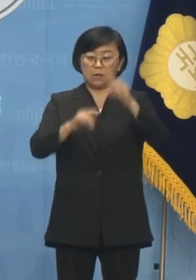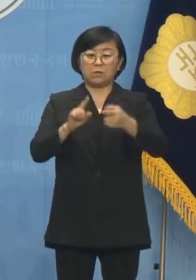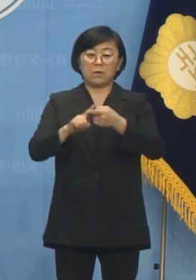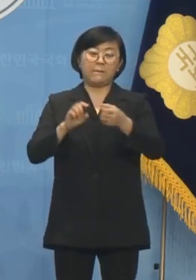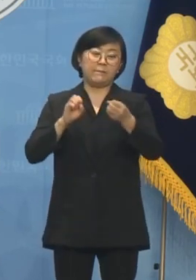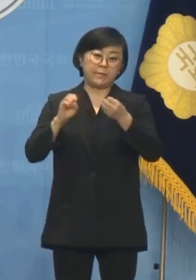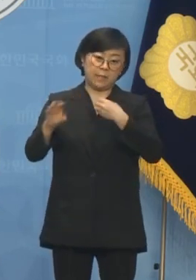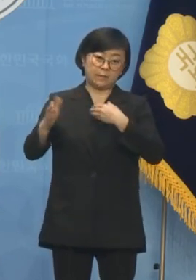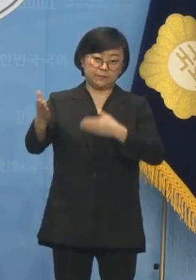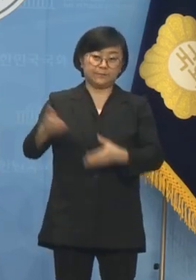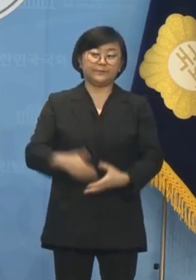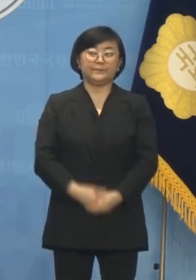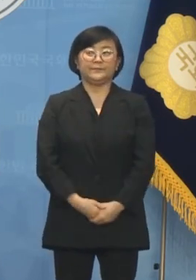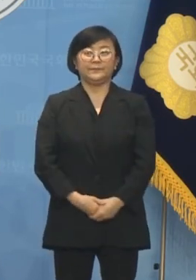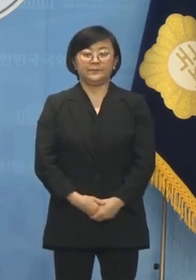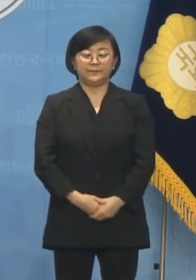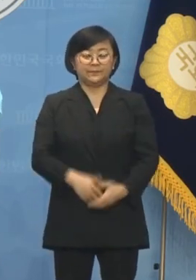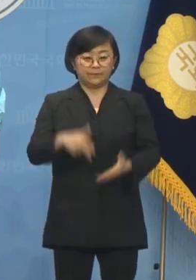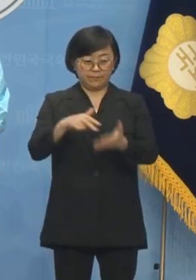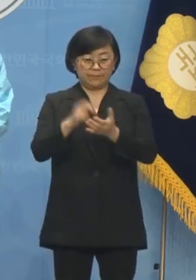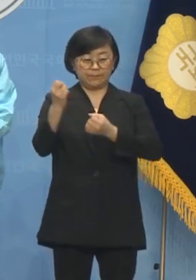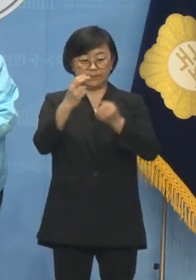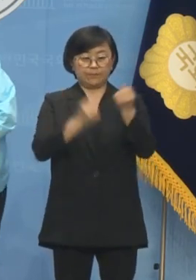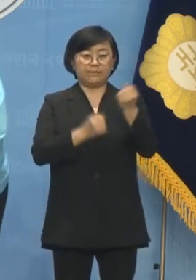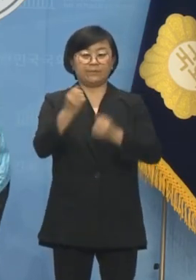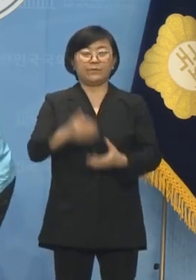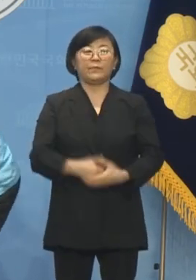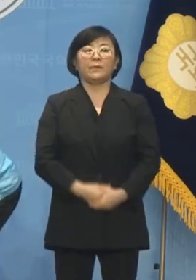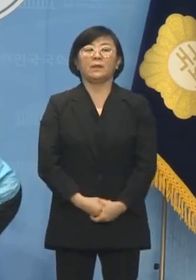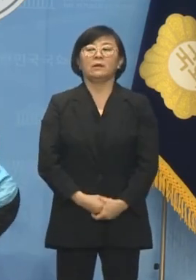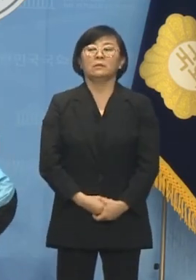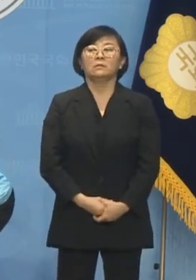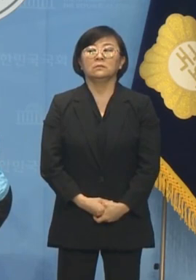반박을 먼저 하고 입장을 다시 한번 말씀드리도록 하겠습니다.